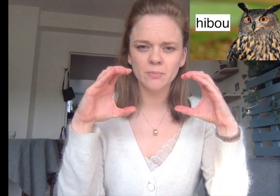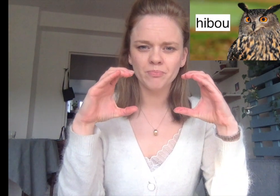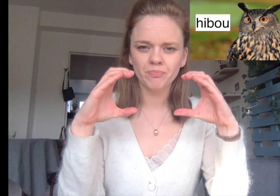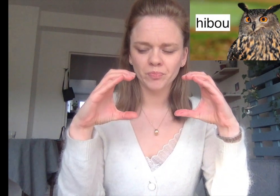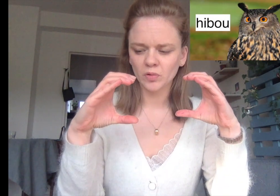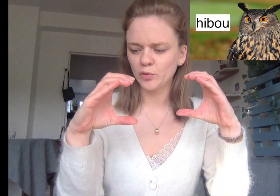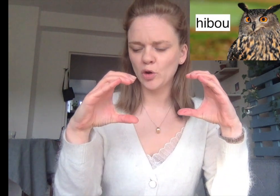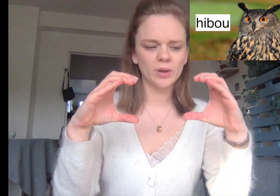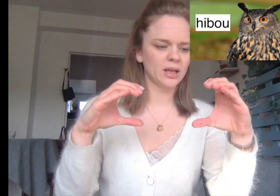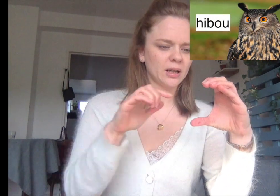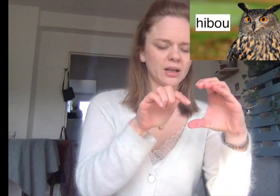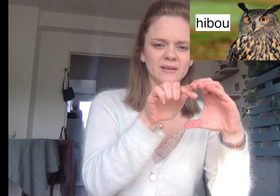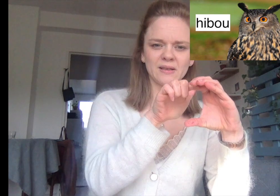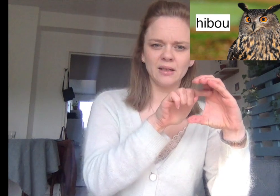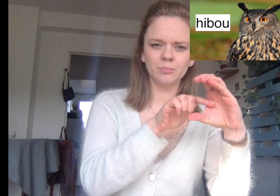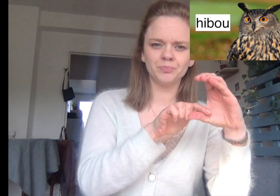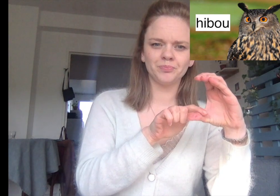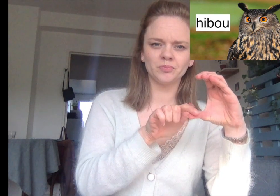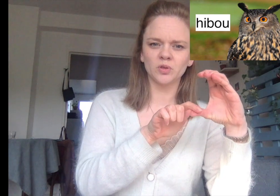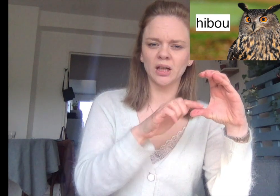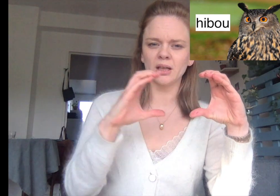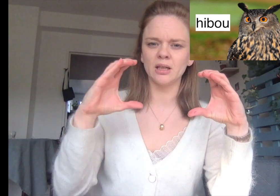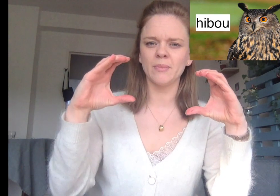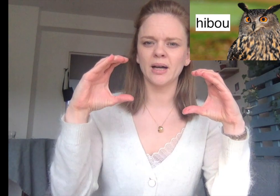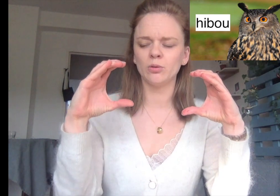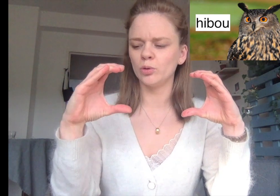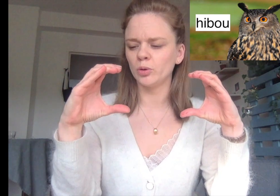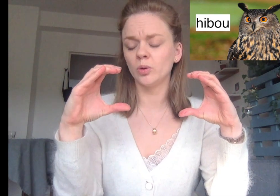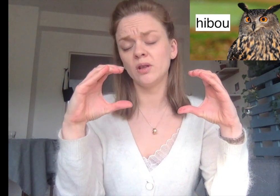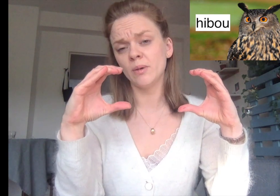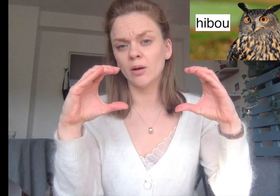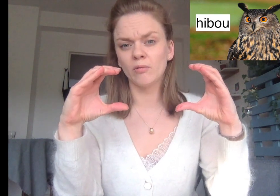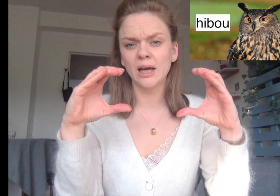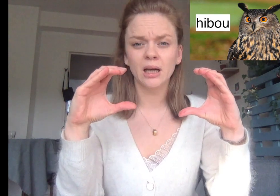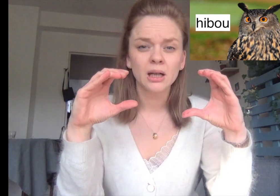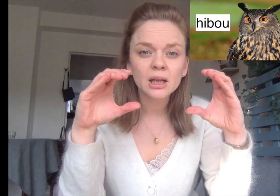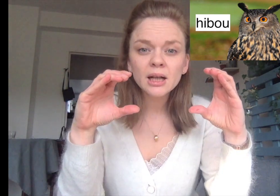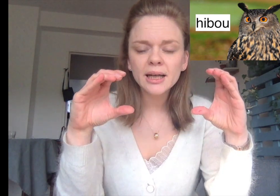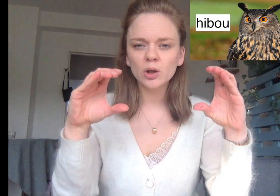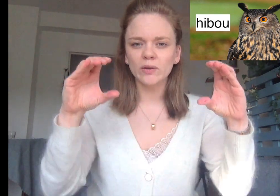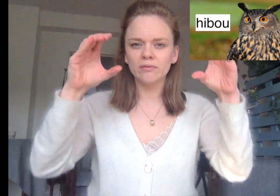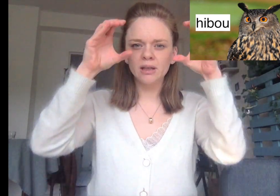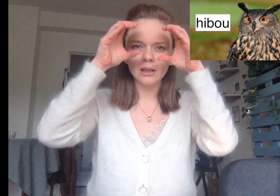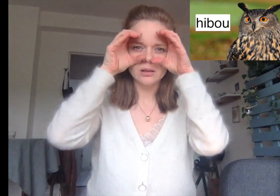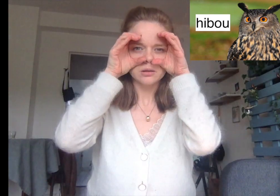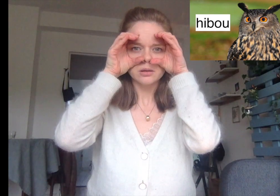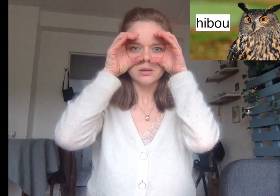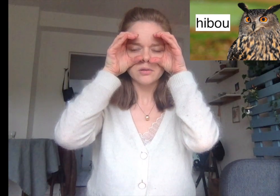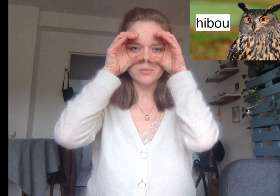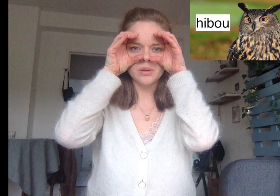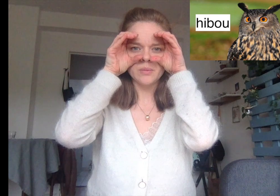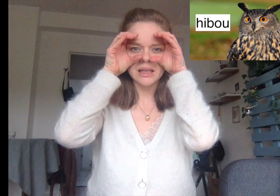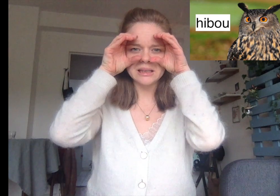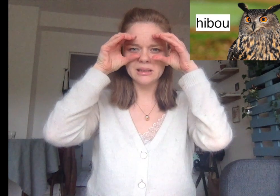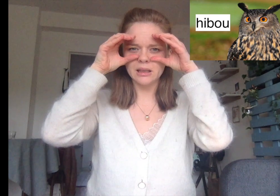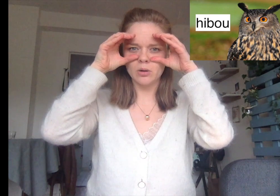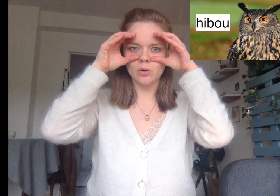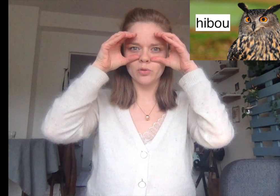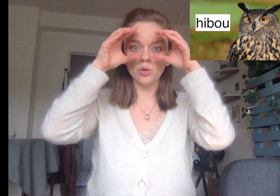former un C. Voilà, il est pareil de l'autre côté mais à l'envers. Et on va venir mimer ici ses grands yeux.